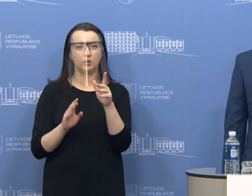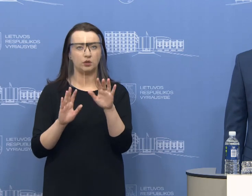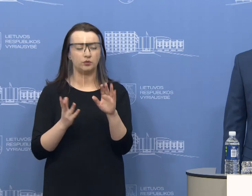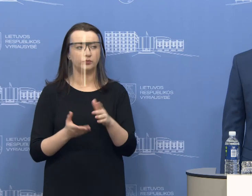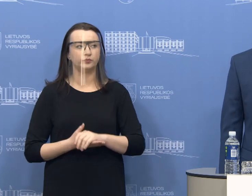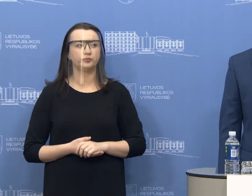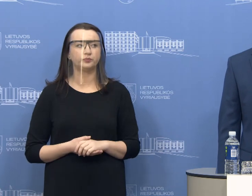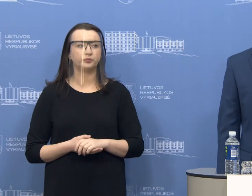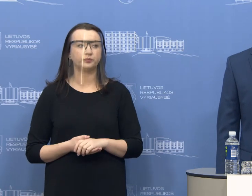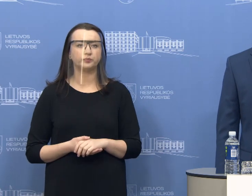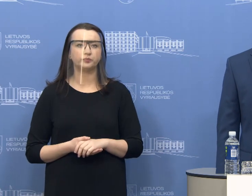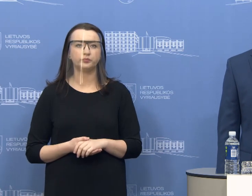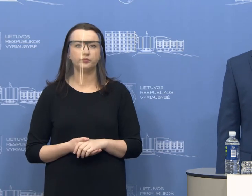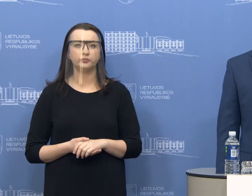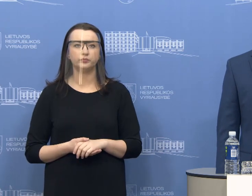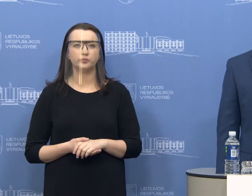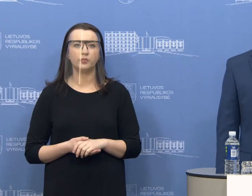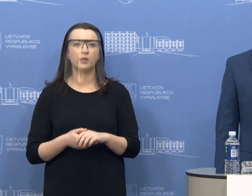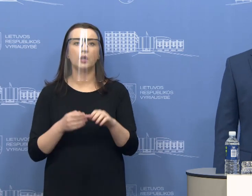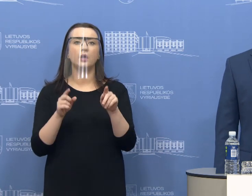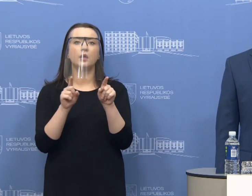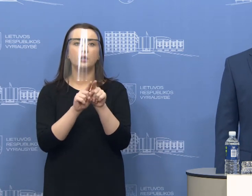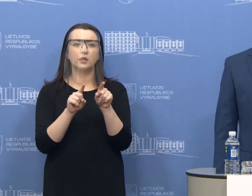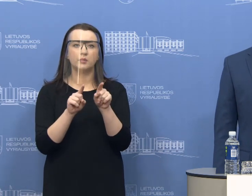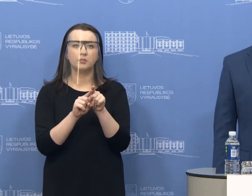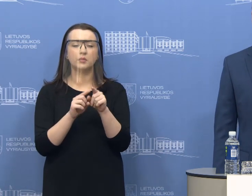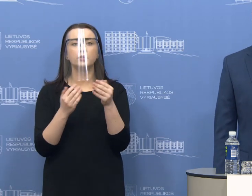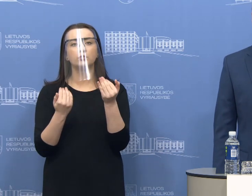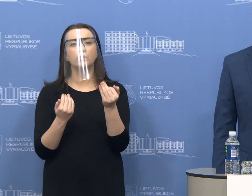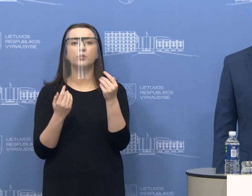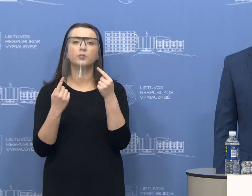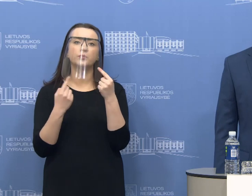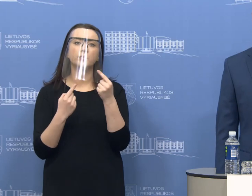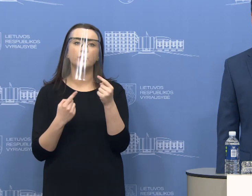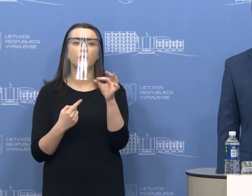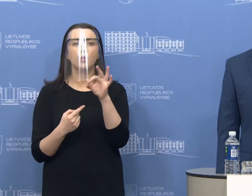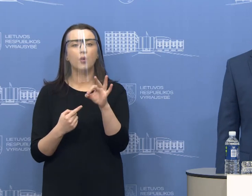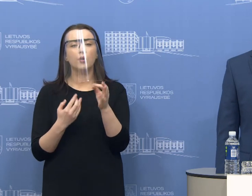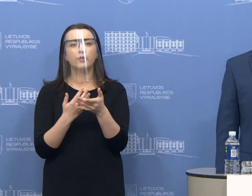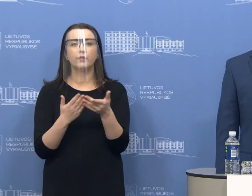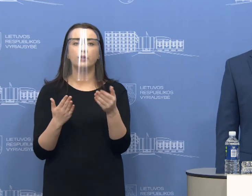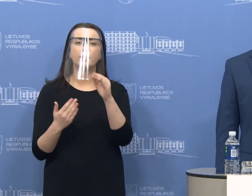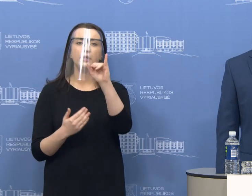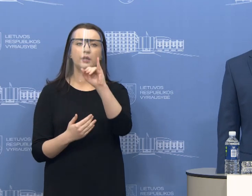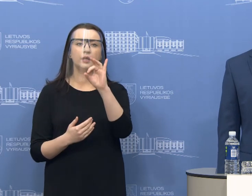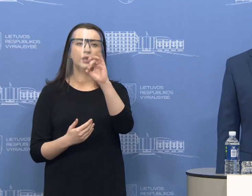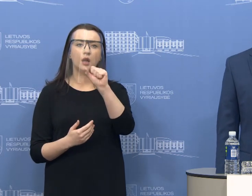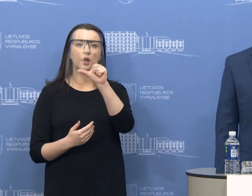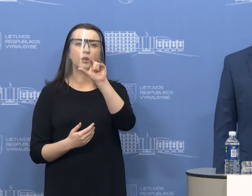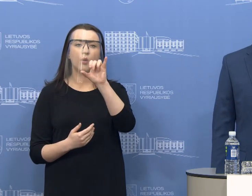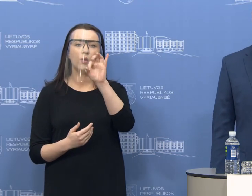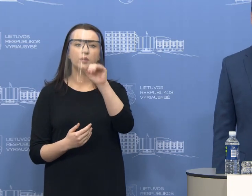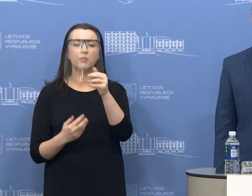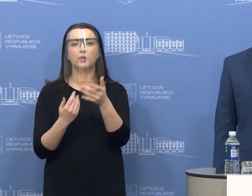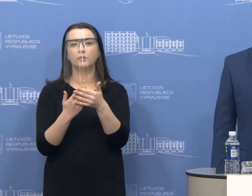galės būti atlikti taip pat nuotoliniu būdu. Tai kalba eina ne tik tai apie įgaliojimų tvirtinimo, ipotekos